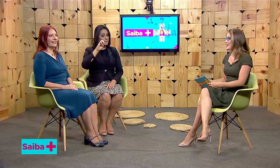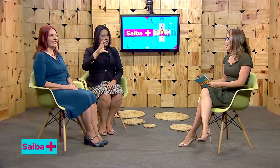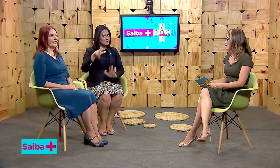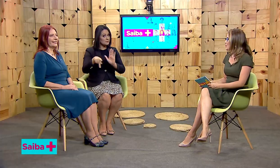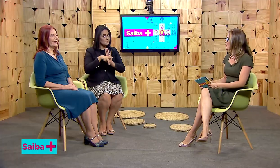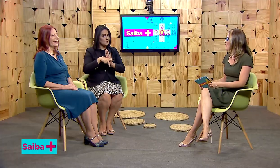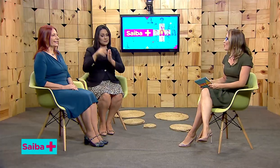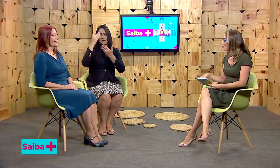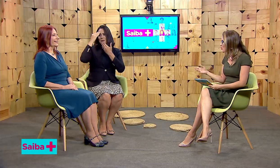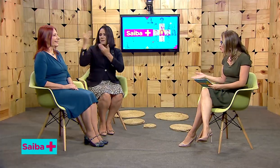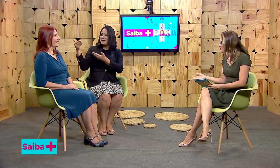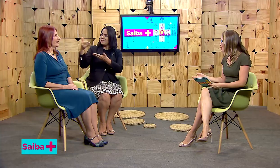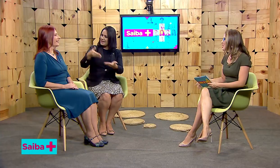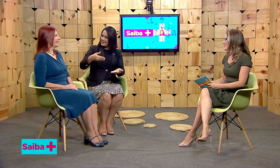Grata por estar conosco no programa.